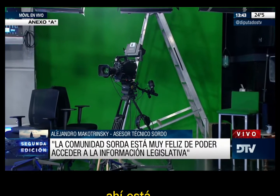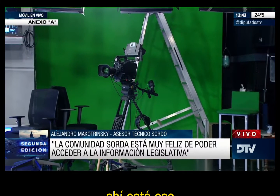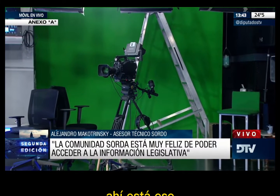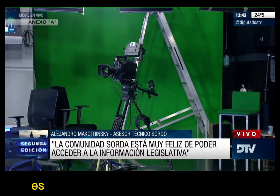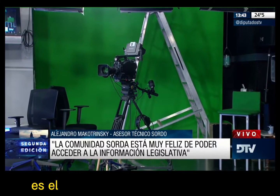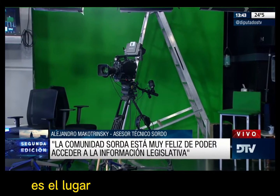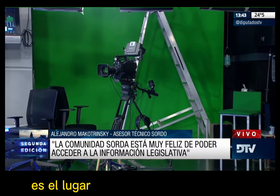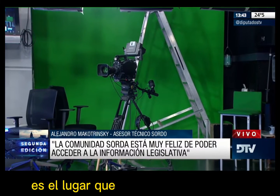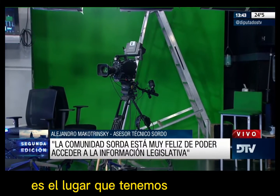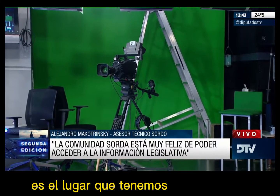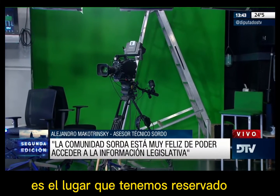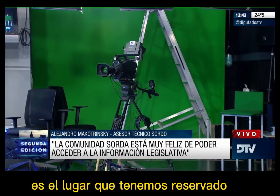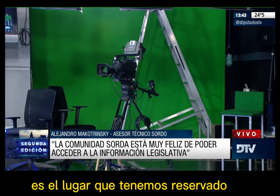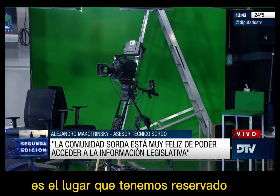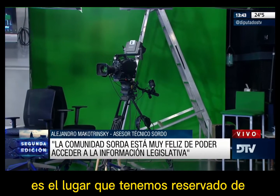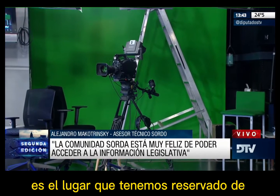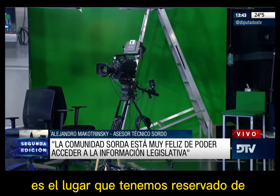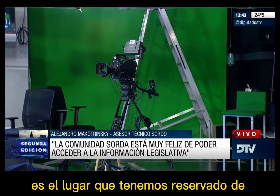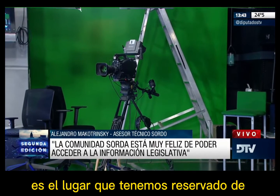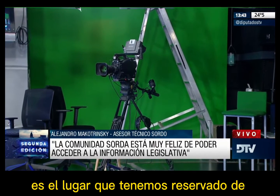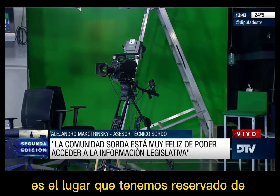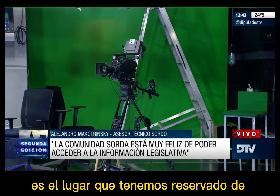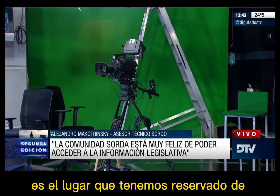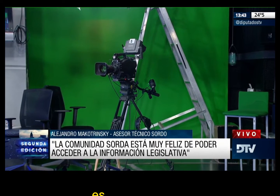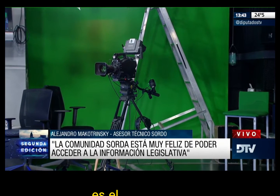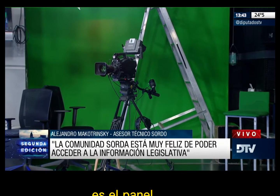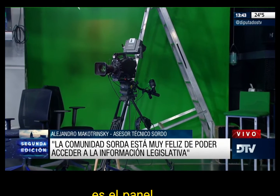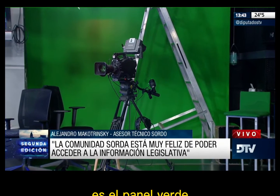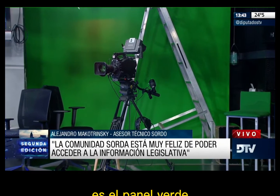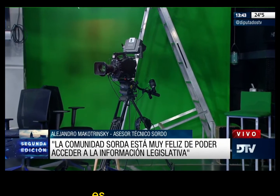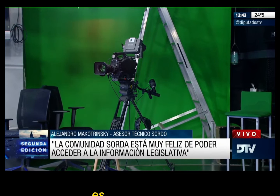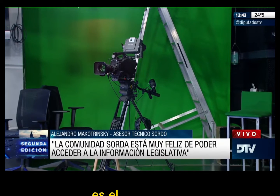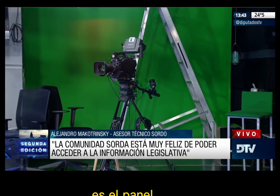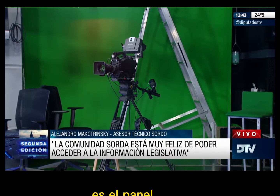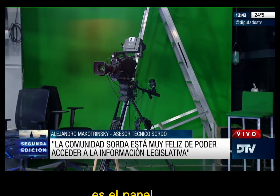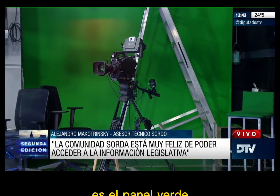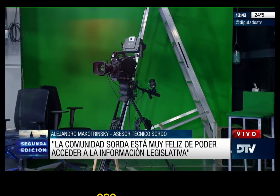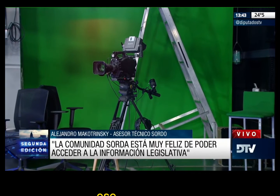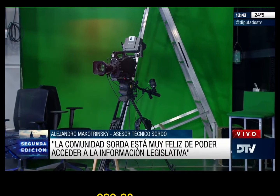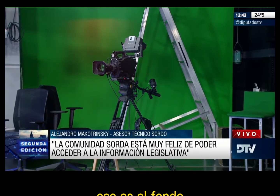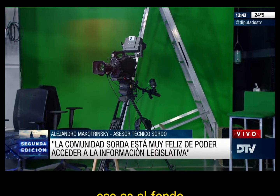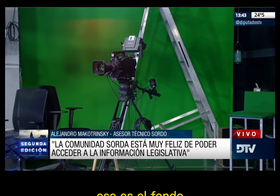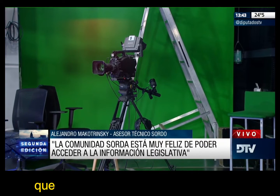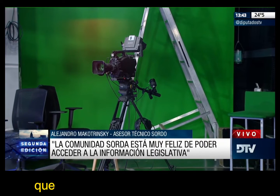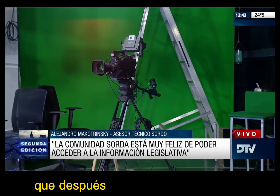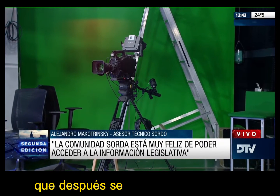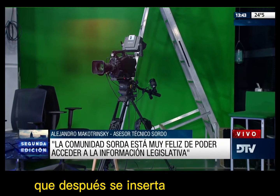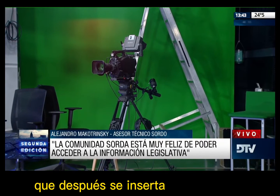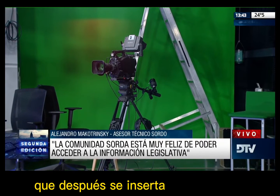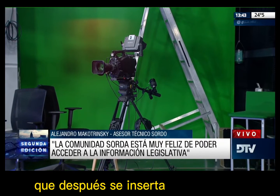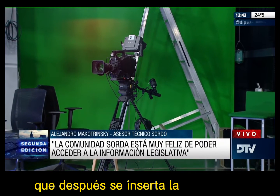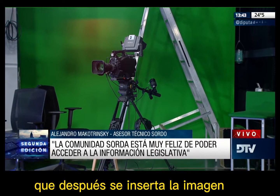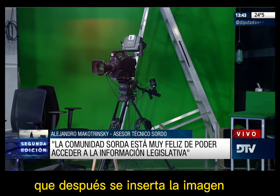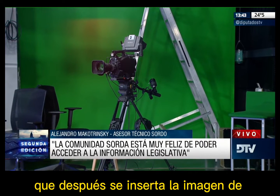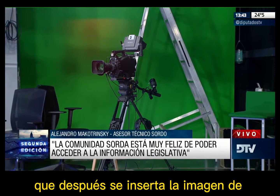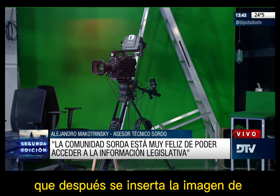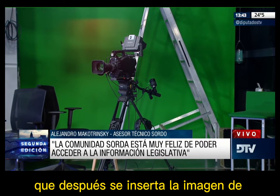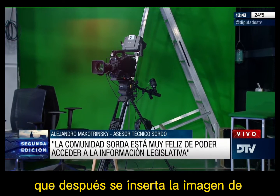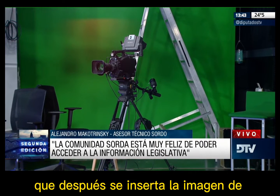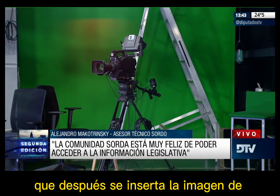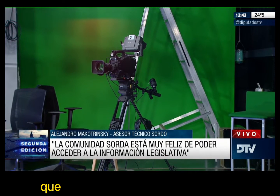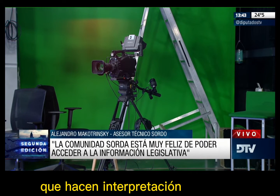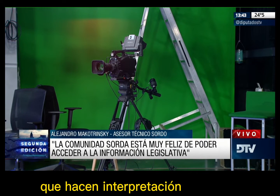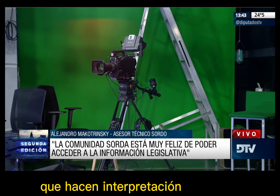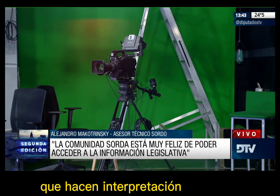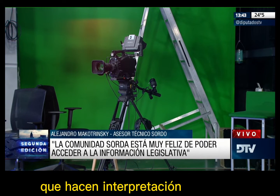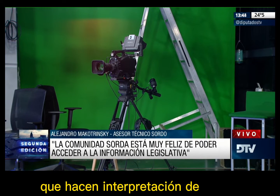Ahí está. Ese es el lugar que tenemos reservado a nuestros compañeros. El es el panel verde. Es el panel verde, ese es el fondo que después se inserta la imagen de nuestros